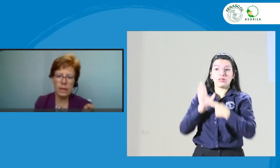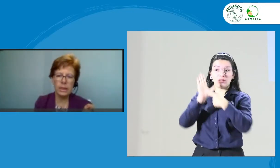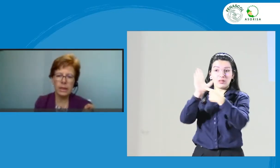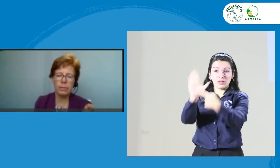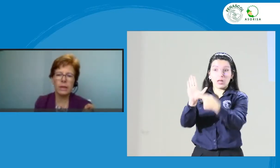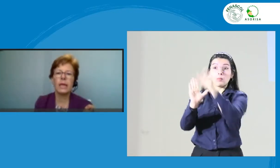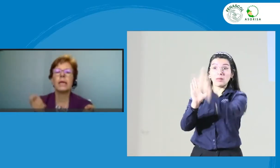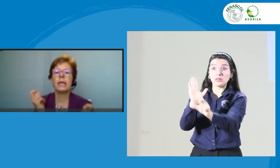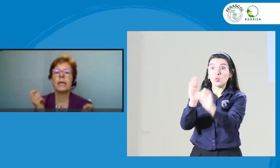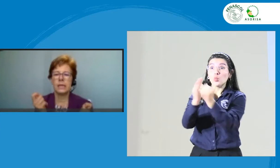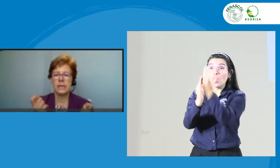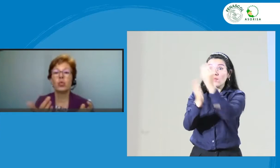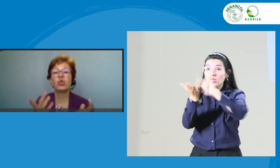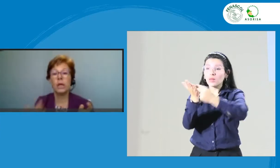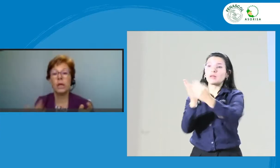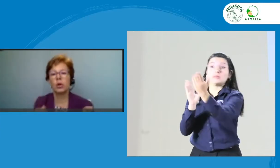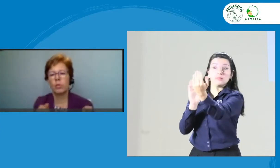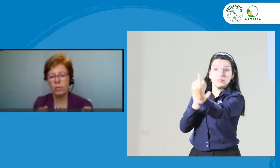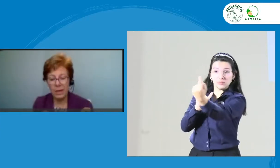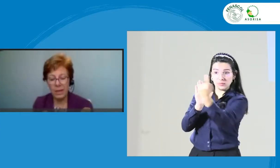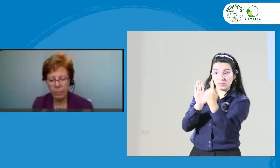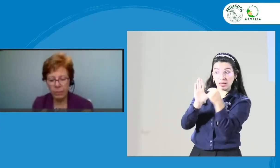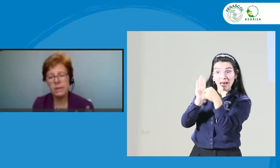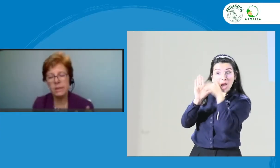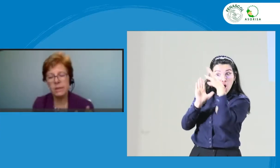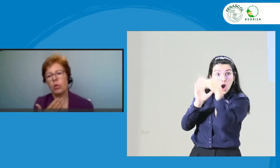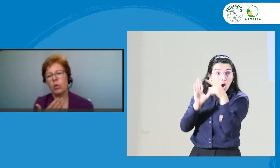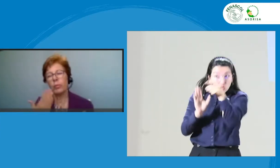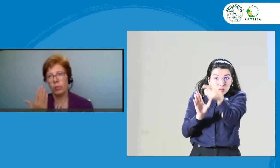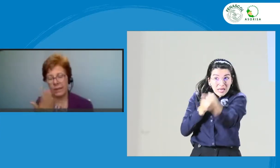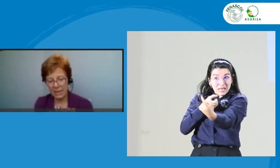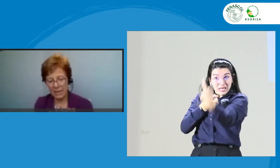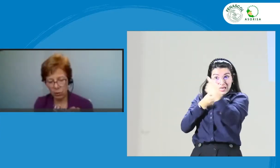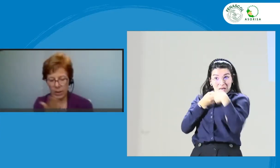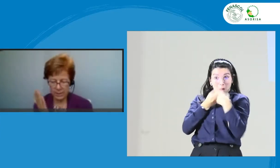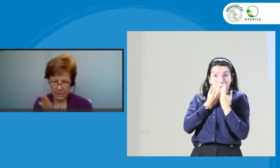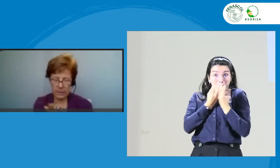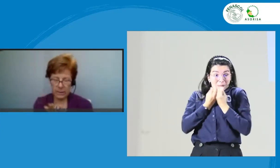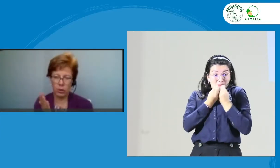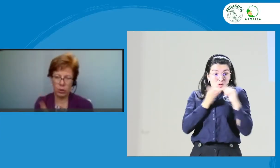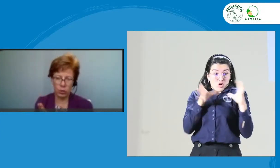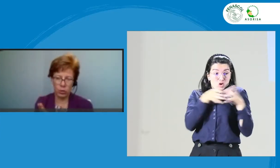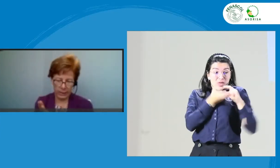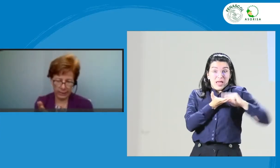intérprete y le dice, usted como miembro está comprometido a seguir el código de ética.